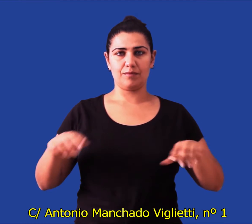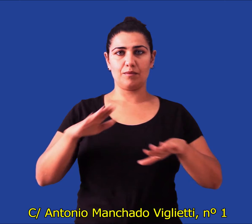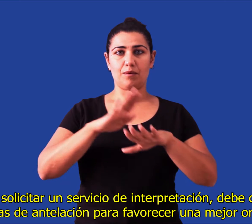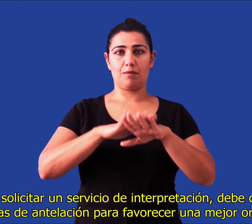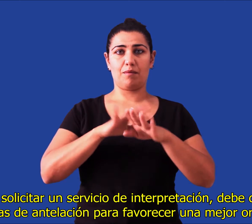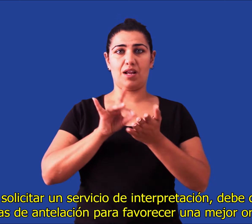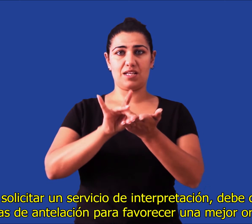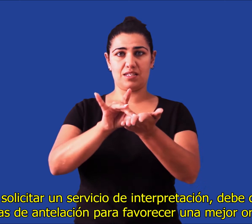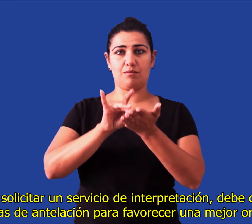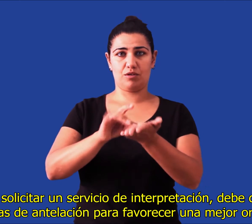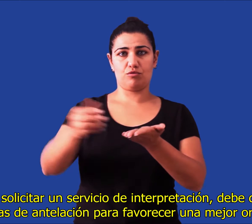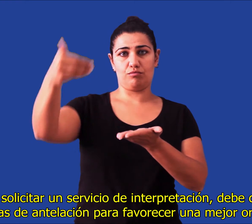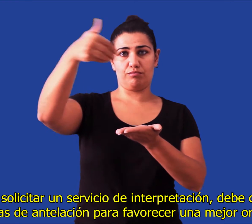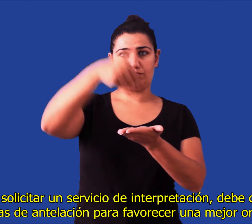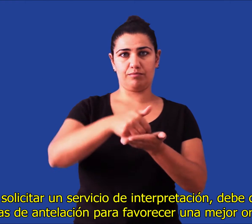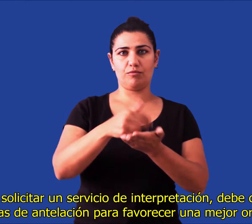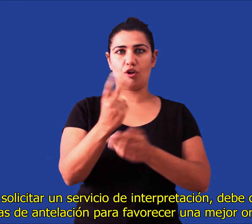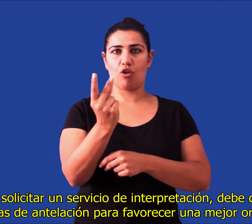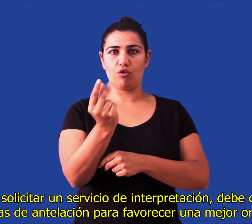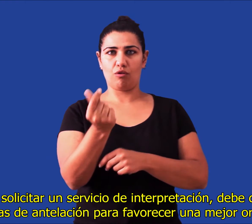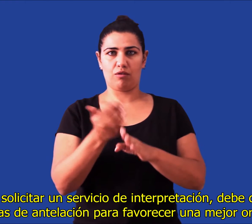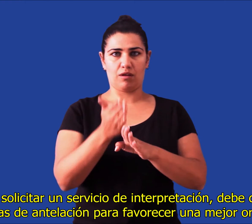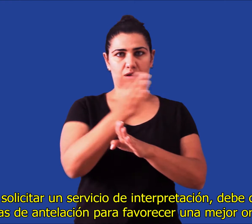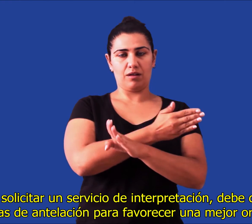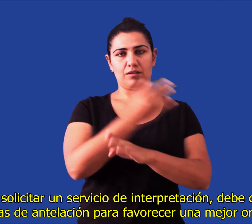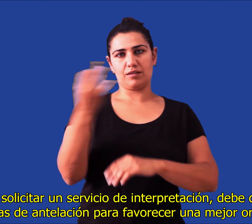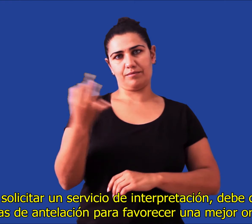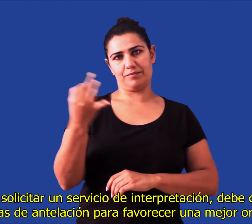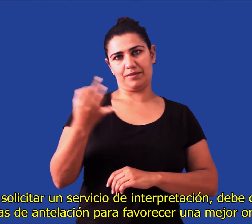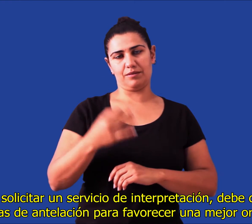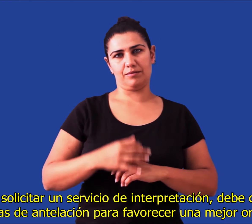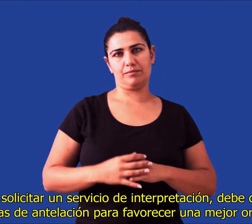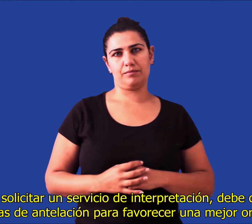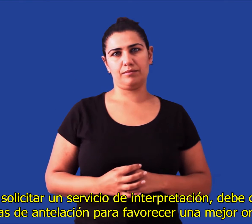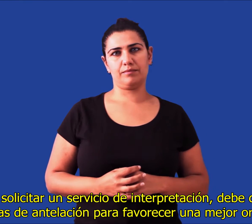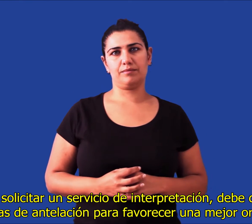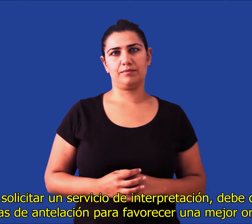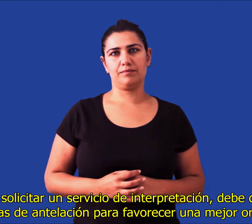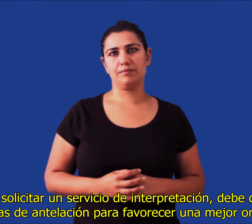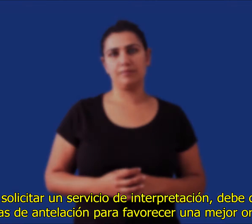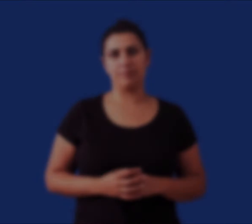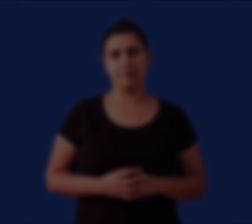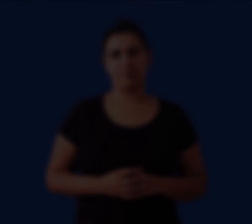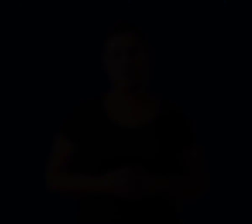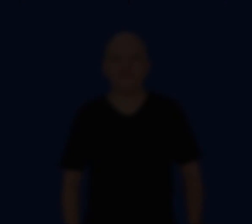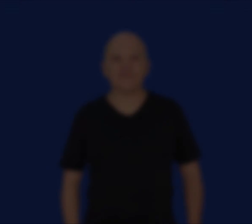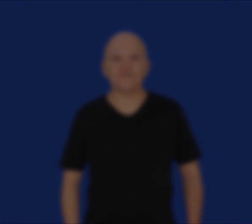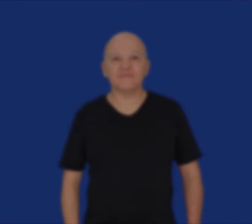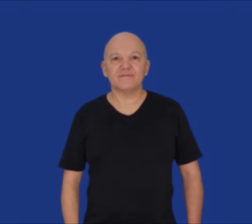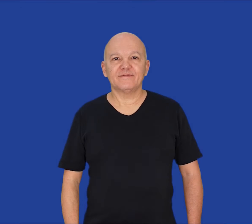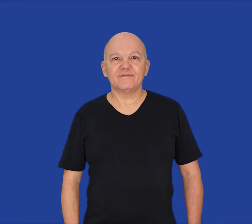Para solicitar un servicio de interpretación debe ser con dos días de antelación para favorecer una mejor organización.